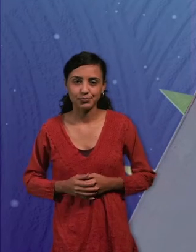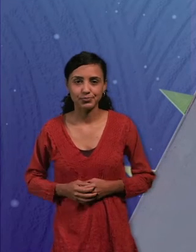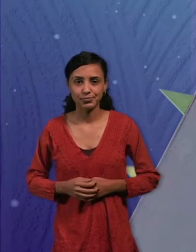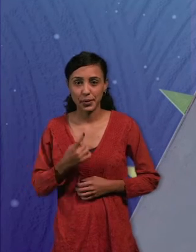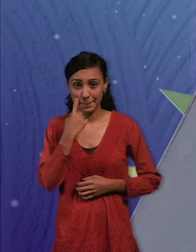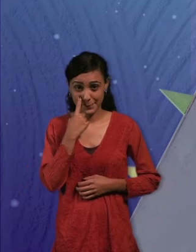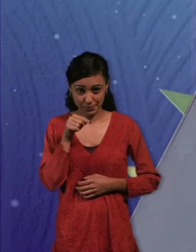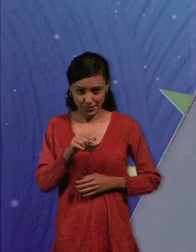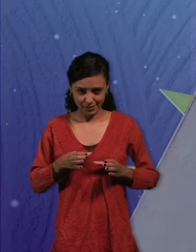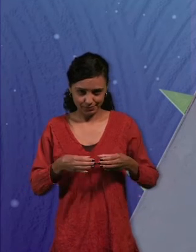Tenemos el cubo en su posición inicial.